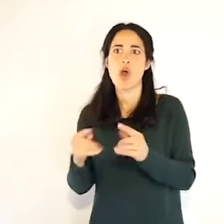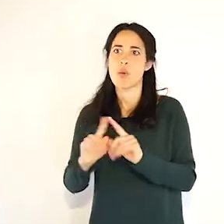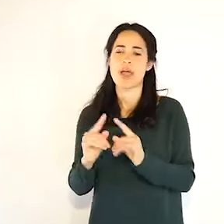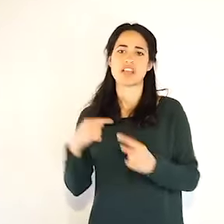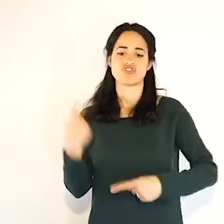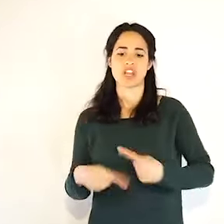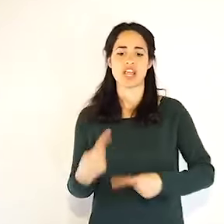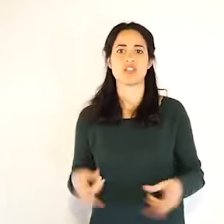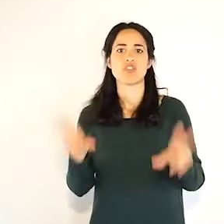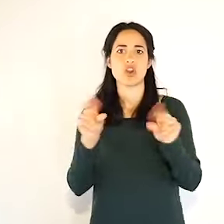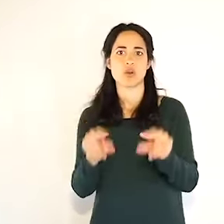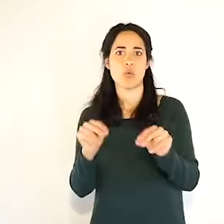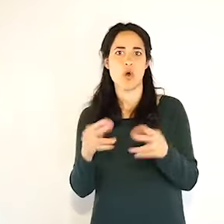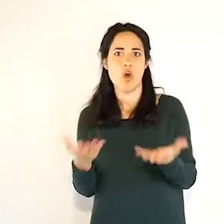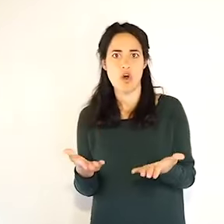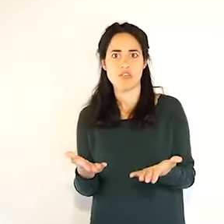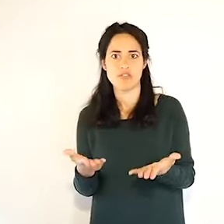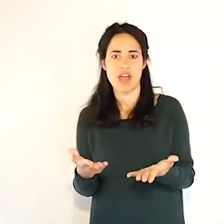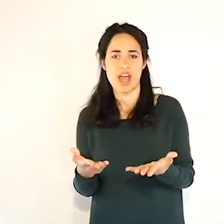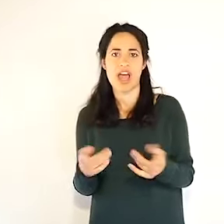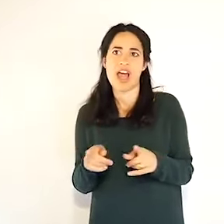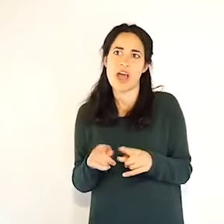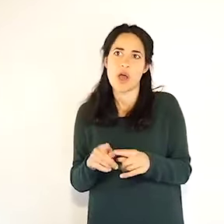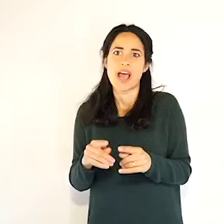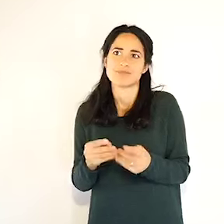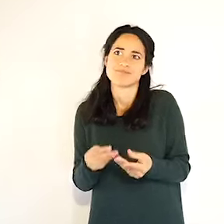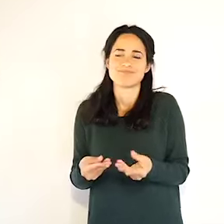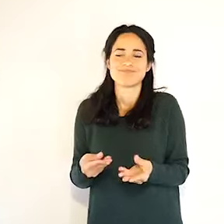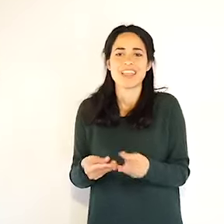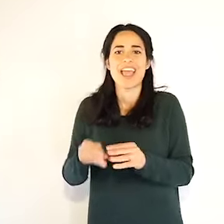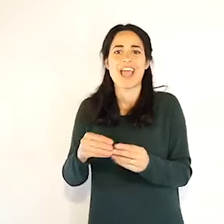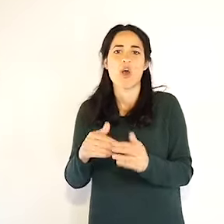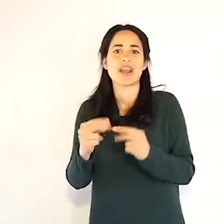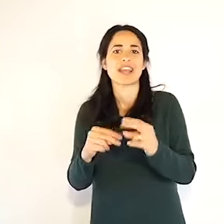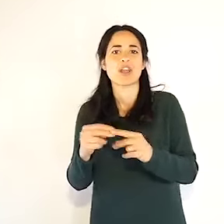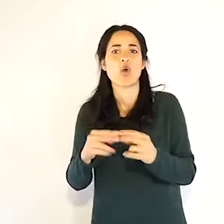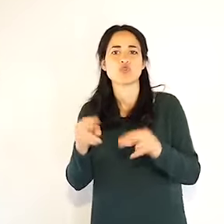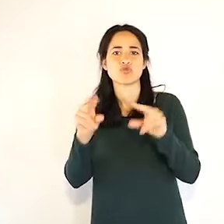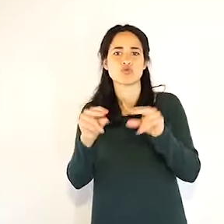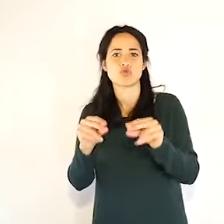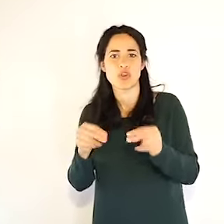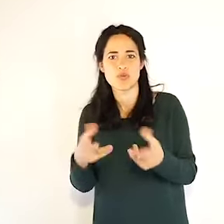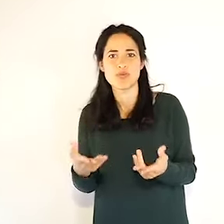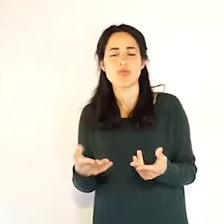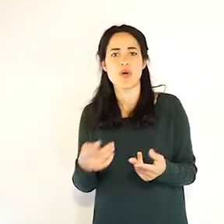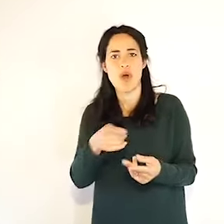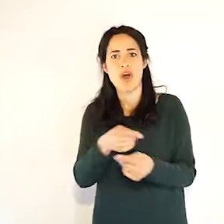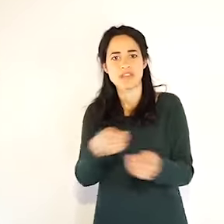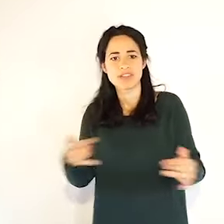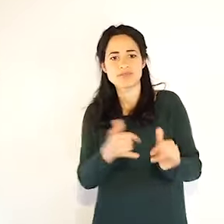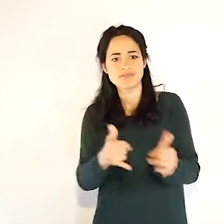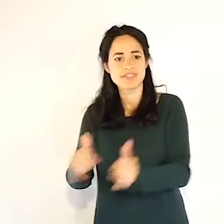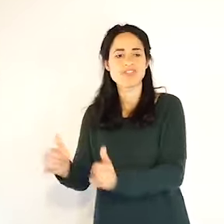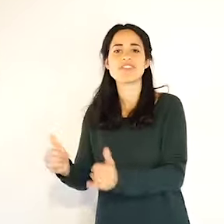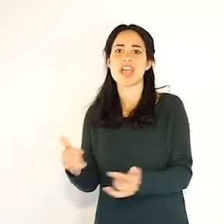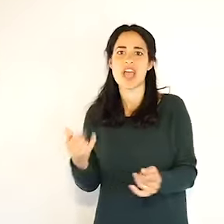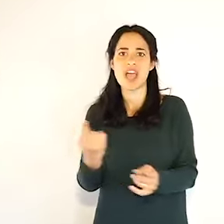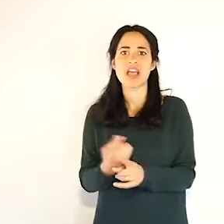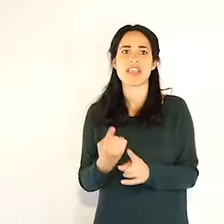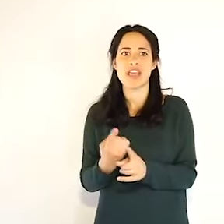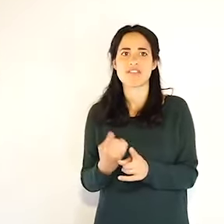una nuova generazione che possa essere in grado di ricostruire e anche di godere dei benefici